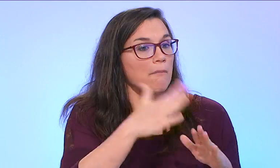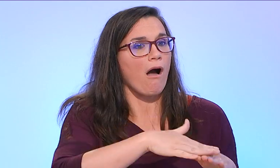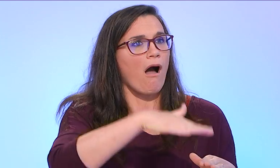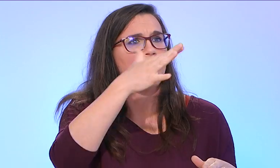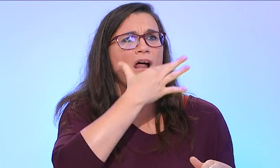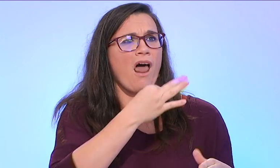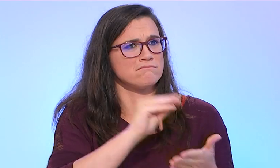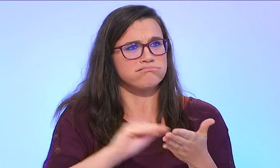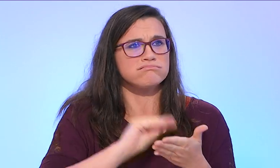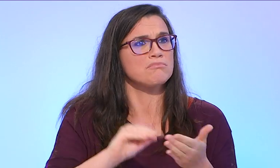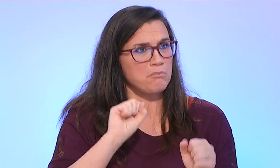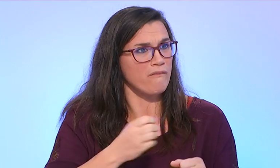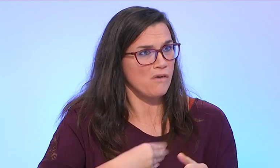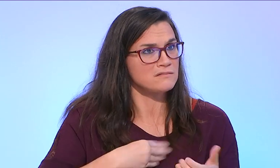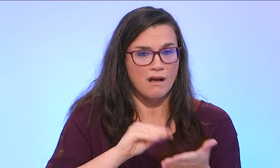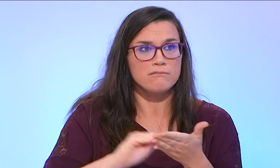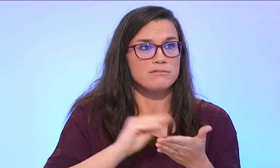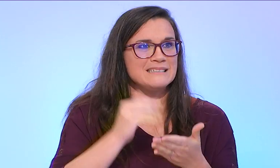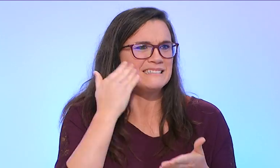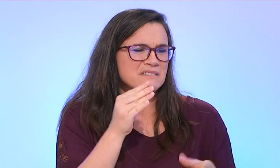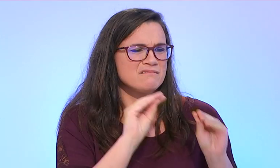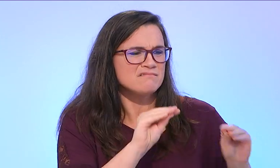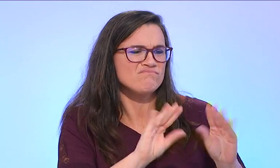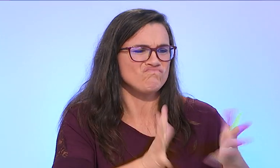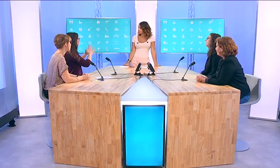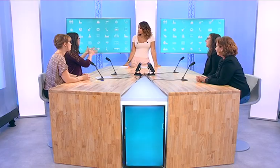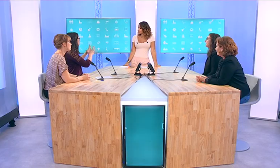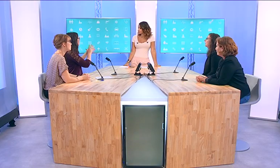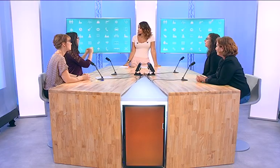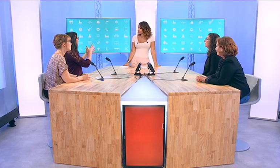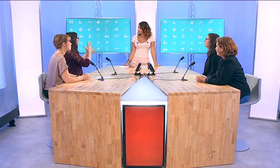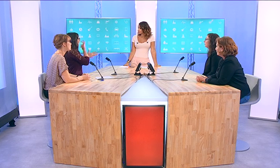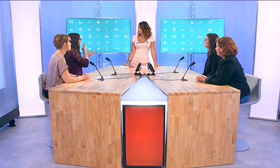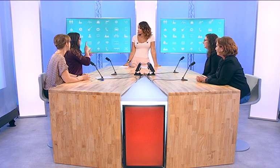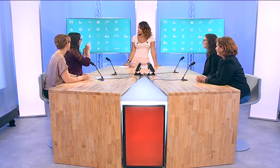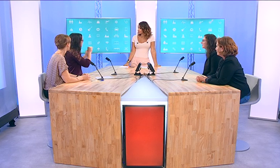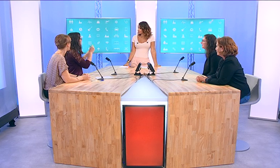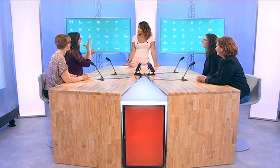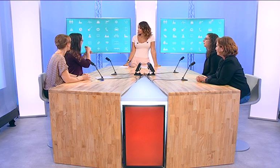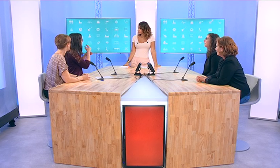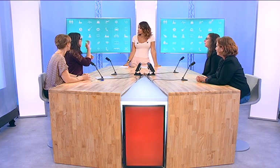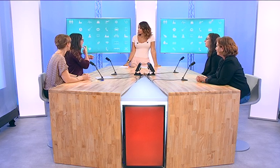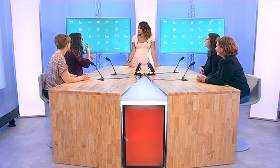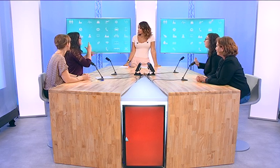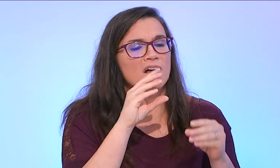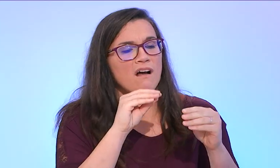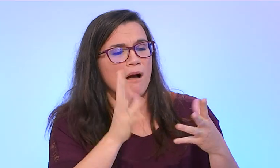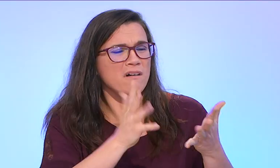leur langue naturelle. Et c'est comme ça qu'après, ils peuvent acquérir le français écrit, ils peuvent grandir et